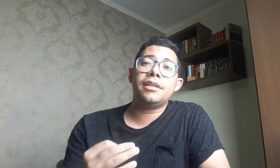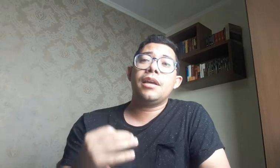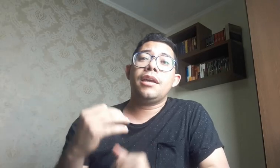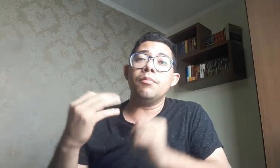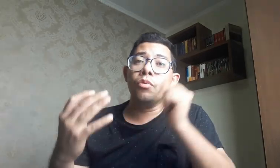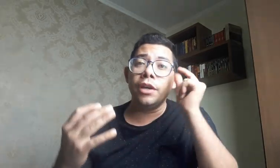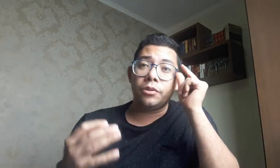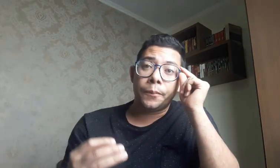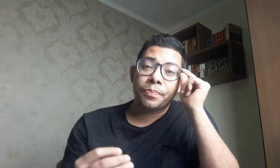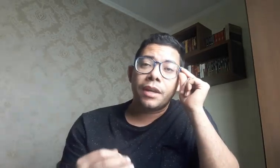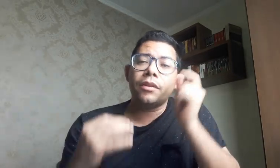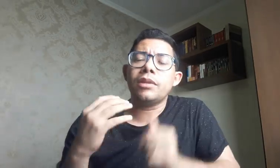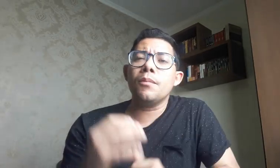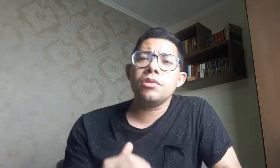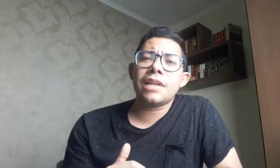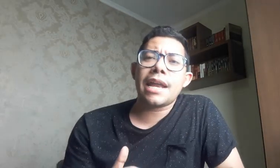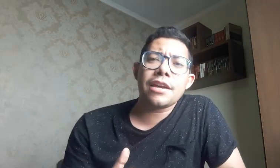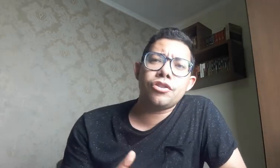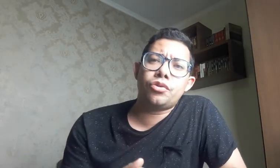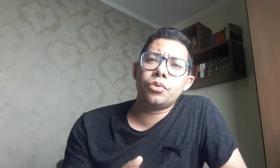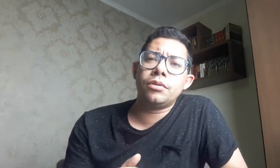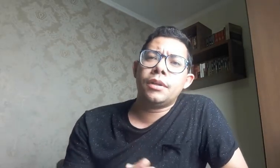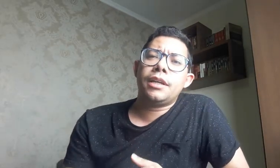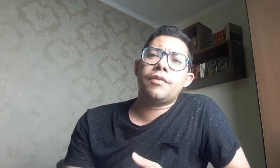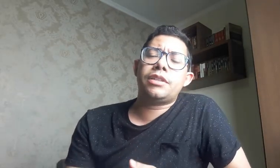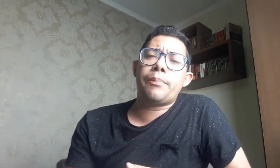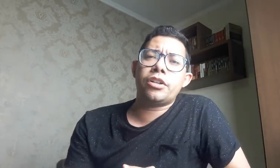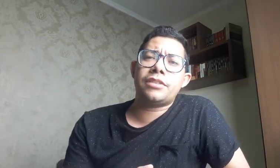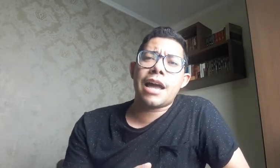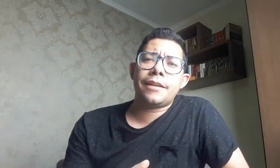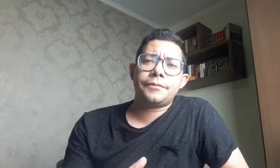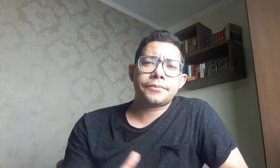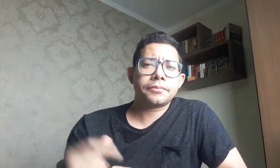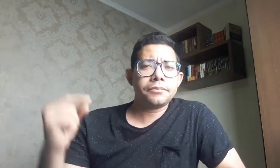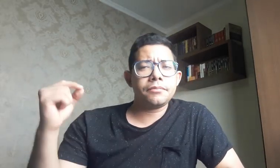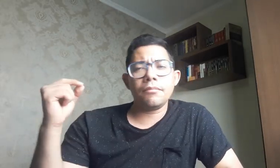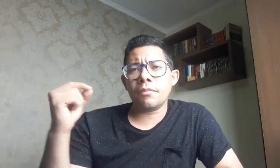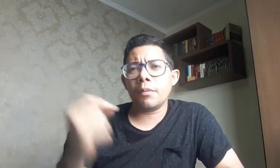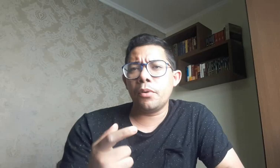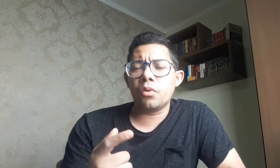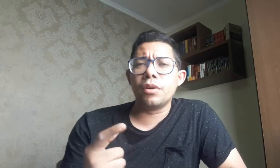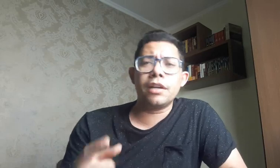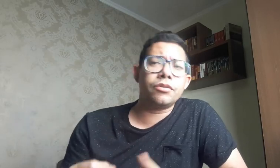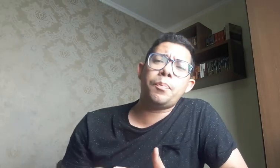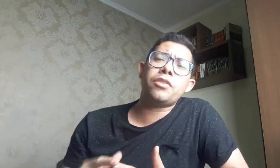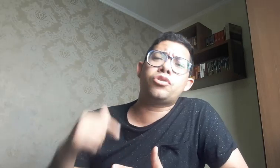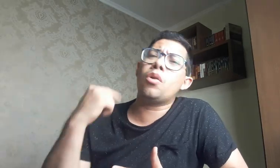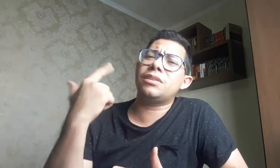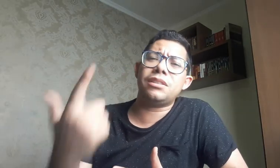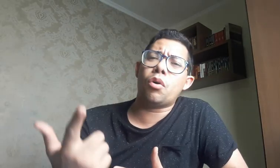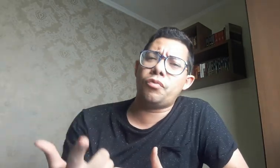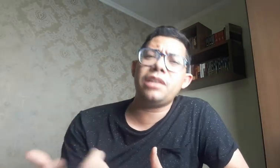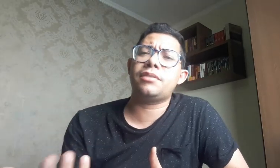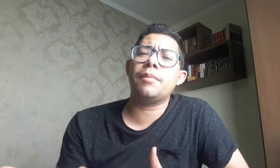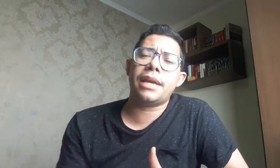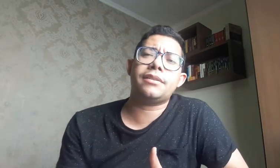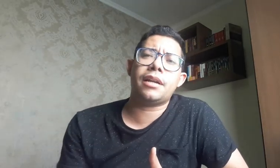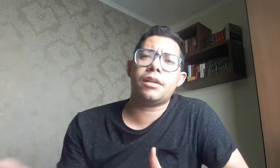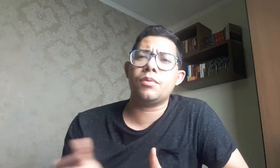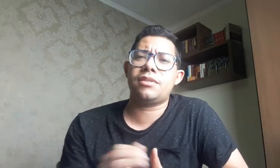e muito. Então, tem muitos canais de surdo que você pode estar procurando, de pessoas ouvintes também ensinando língua de